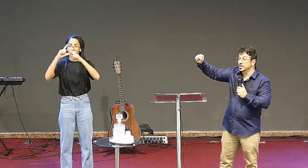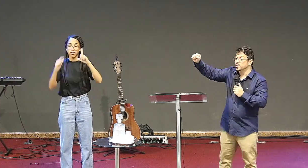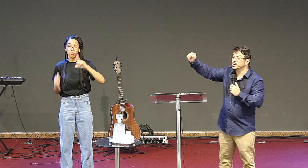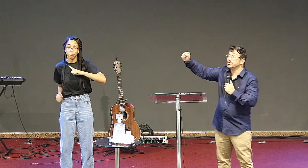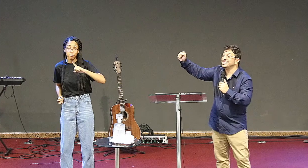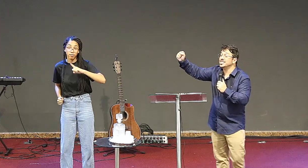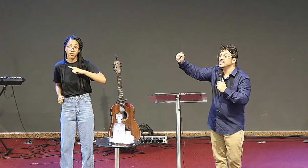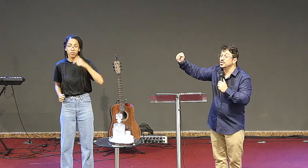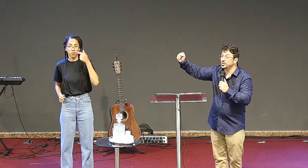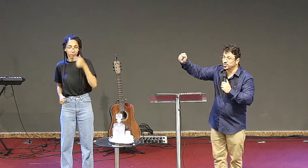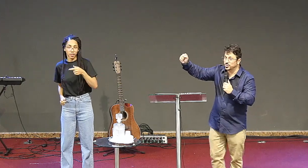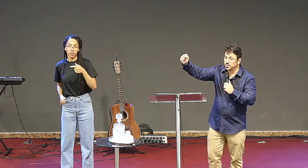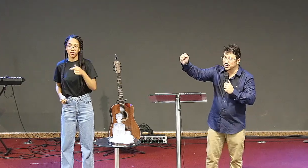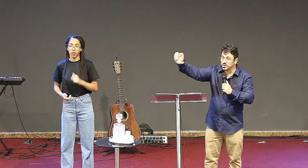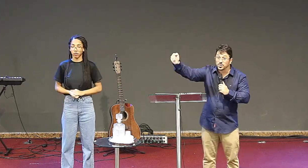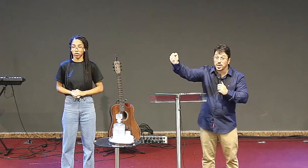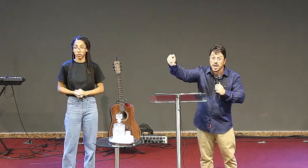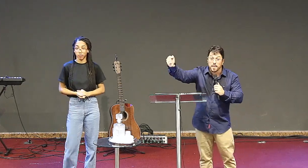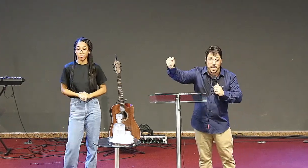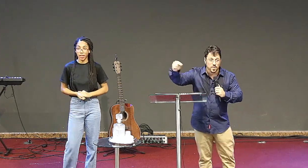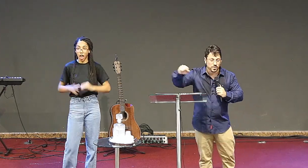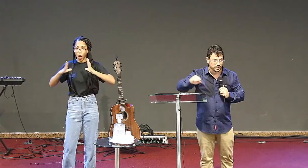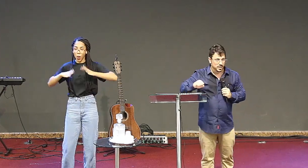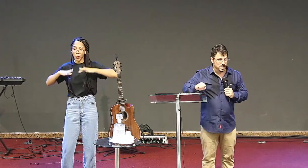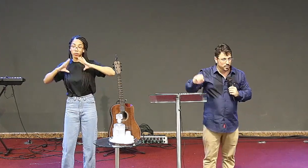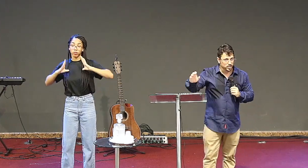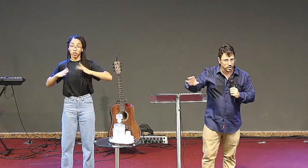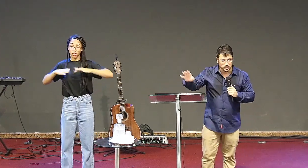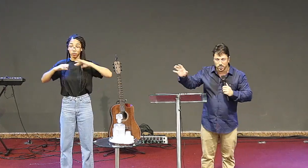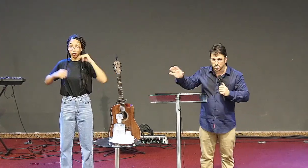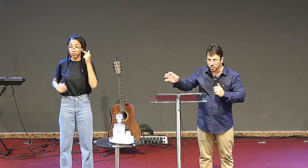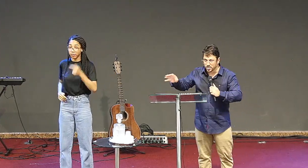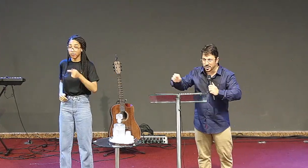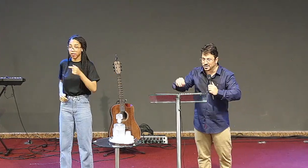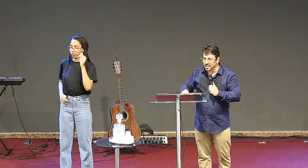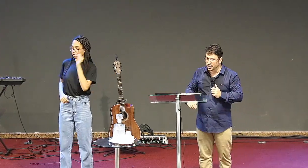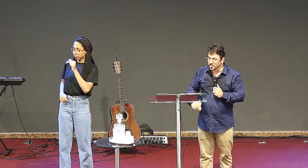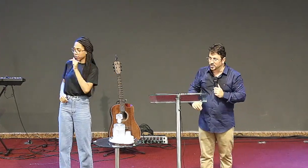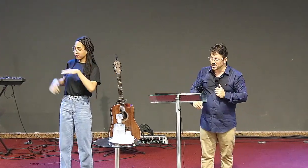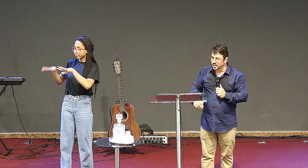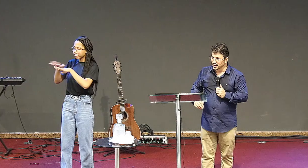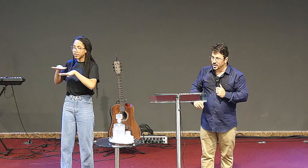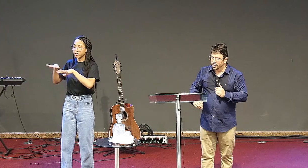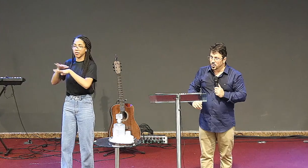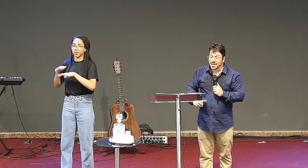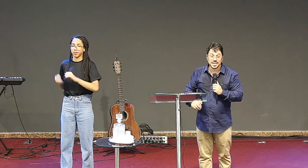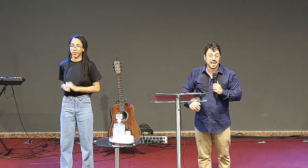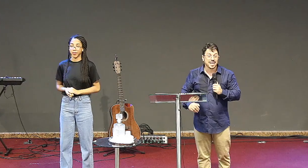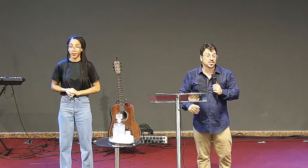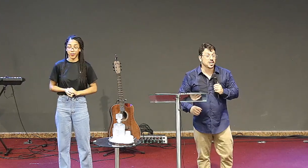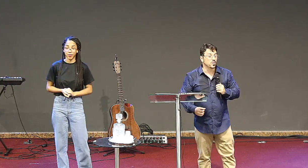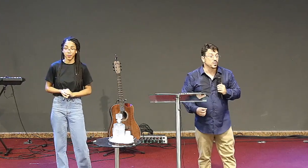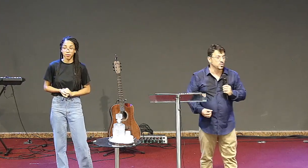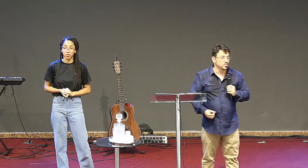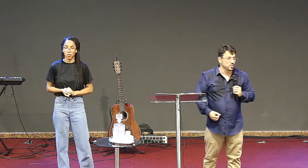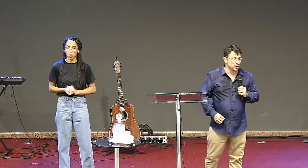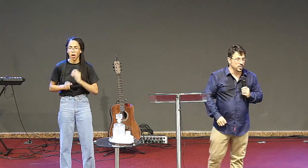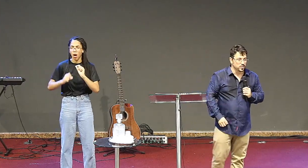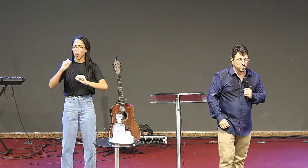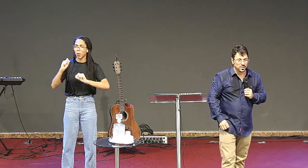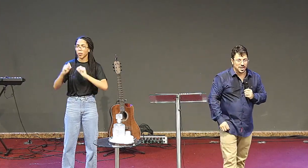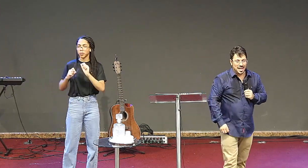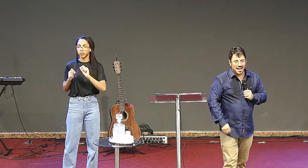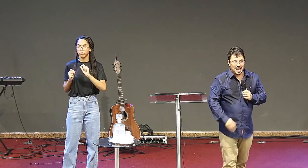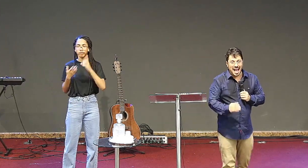seja, os sete anjos estão na minha mão. Depois eu explico sobre o candeeiro. O que ele quer dizer com isso, meus